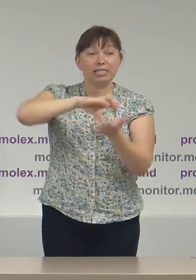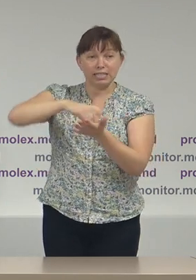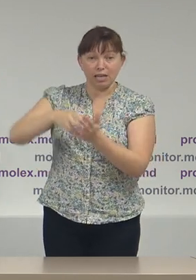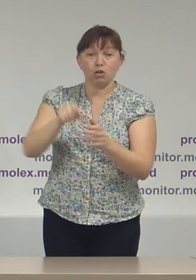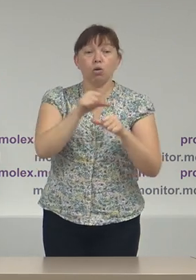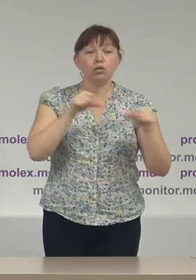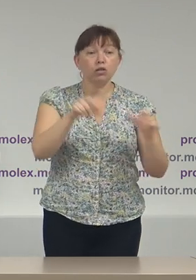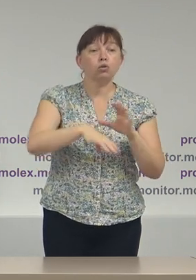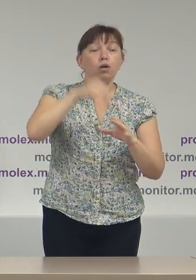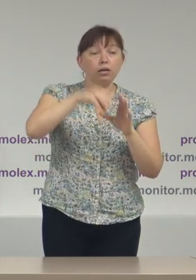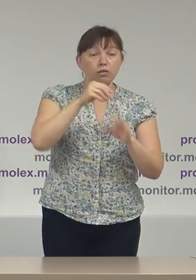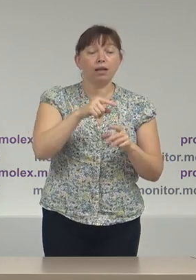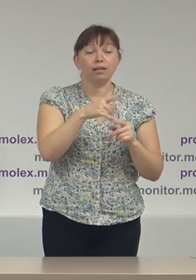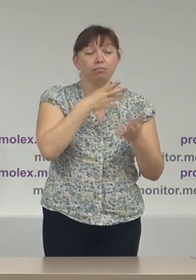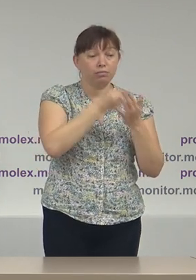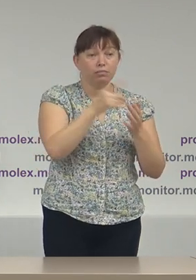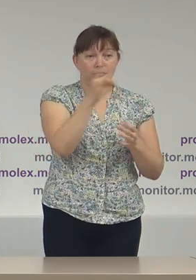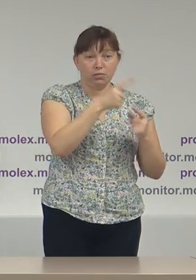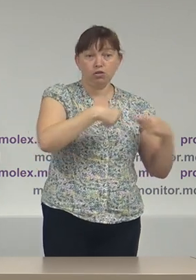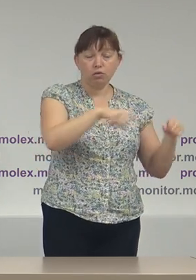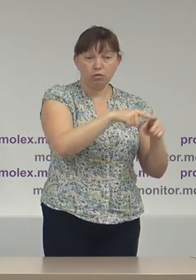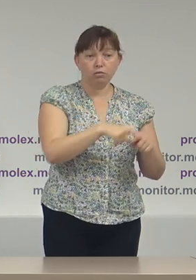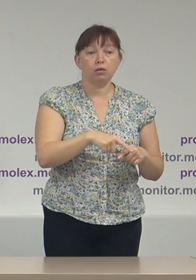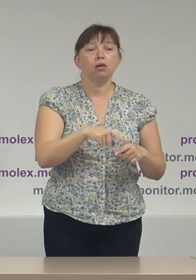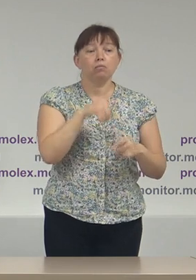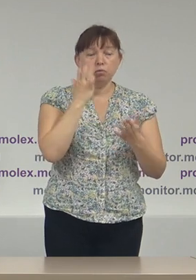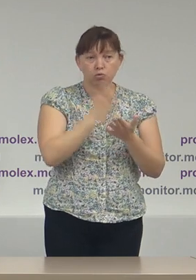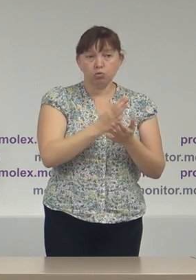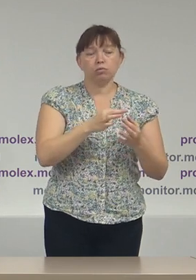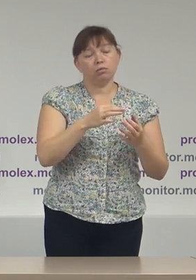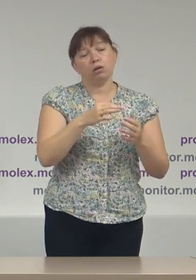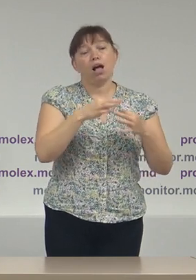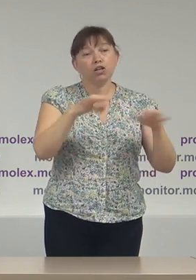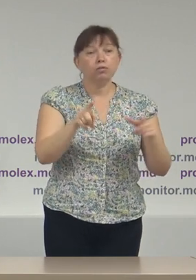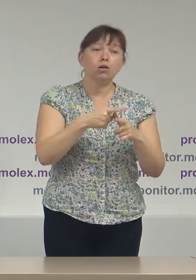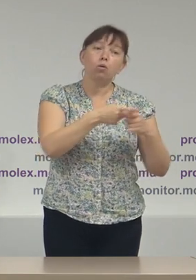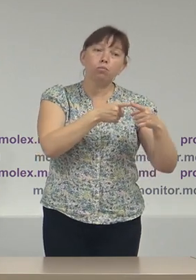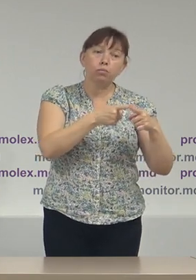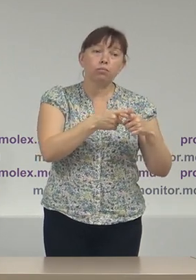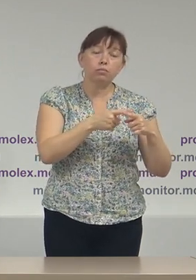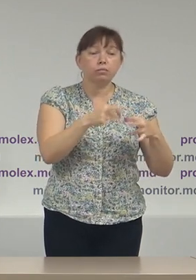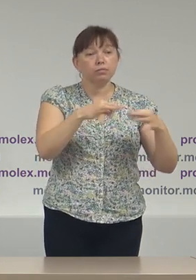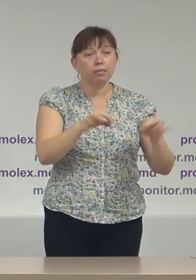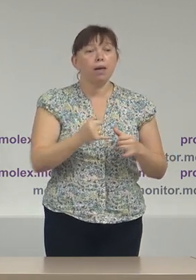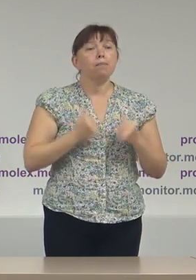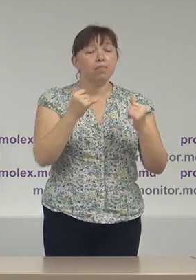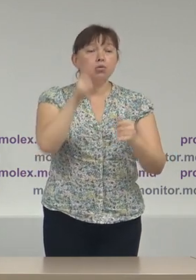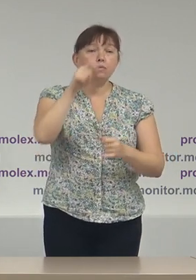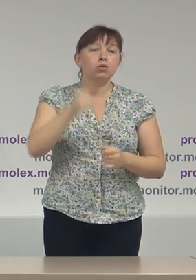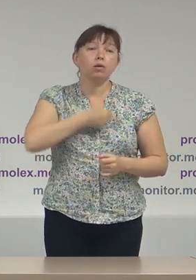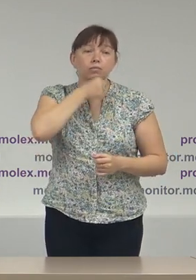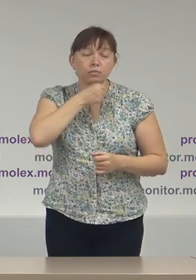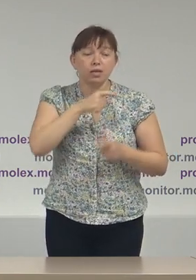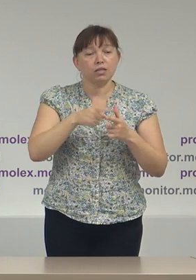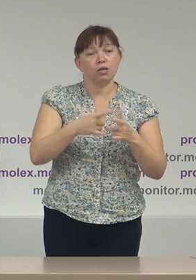Electorale de Circunscripție sunt fie accesibile sau parțial accesibile pentru persoanele în etate sau cu